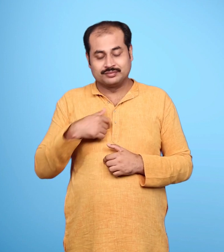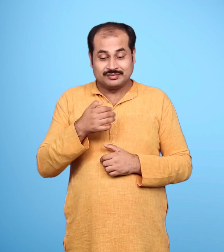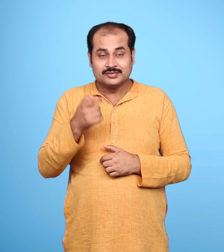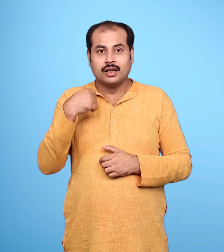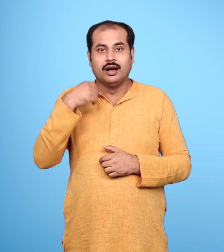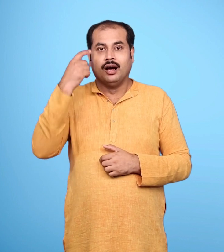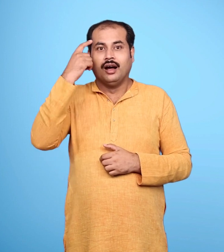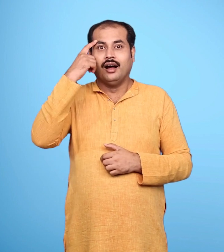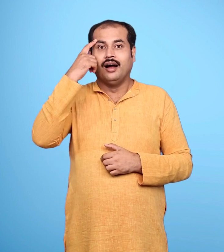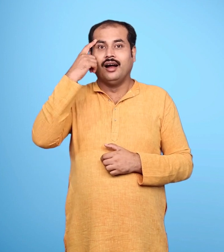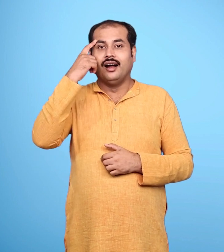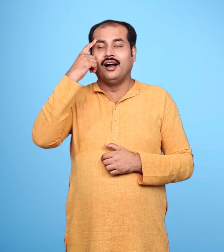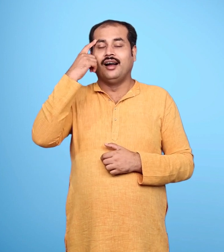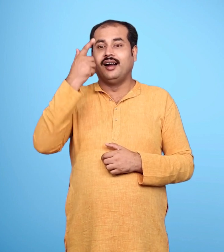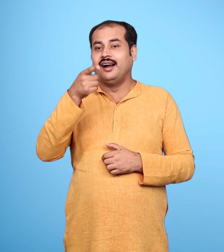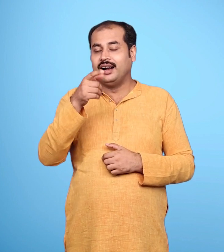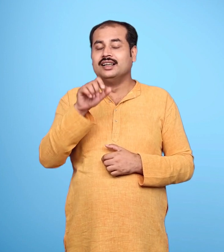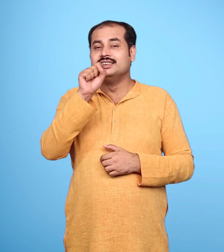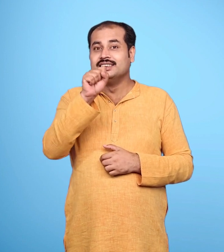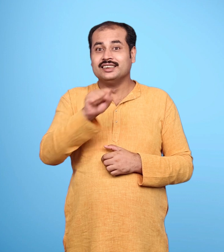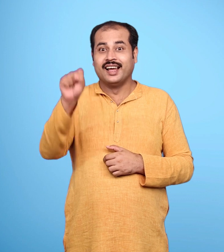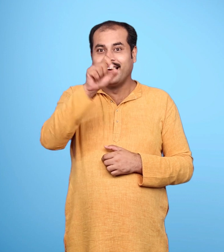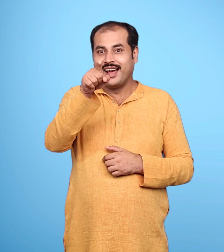सीता ने साधू समझ कर उसका स्वागत किया